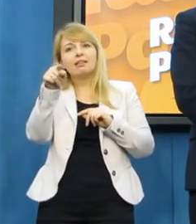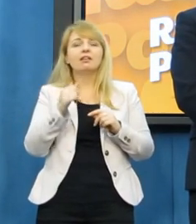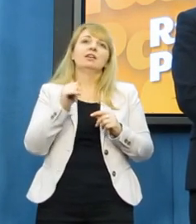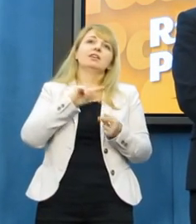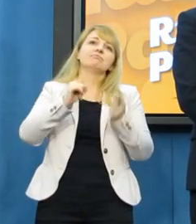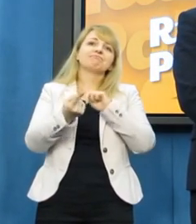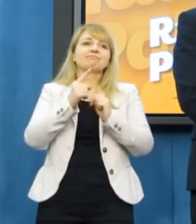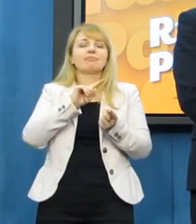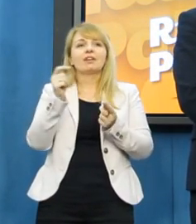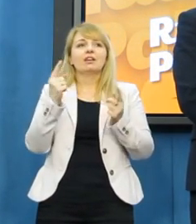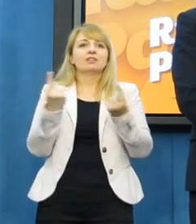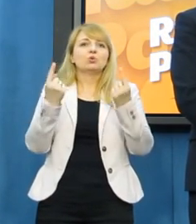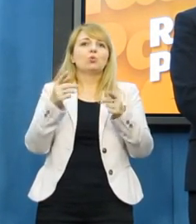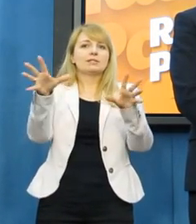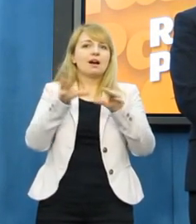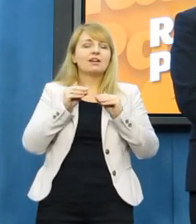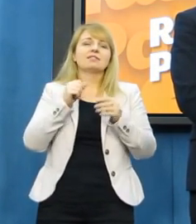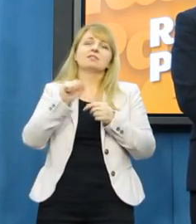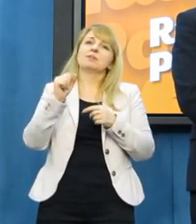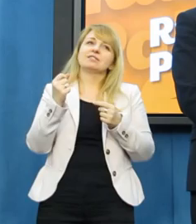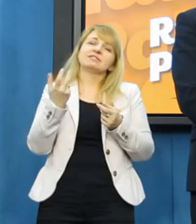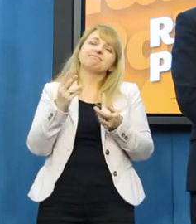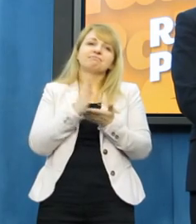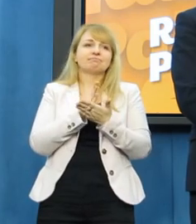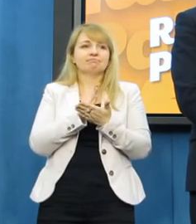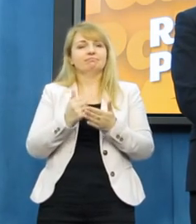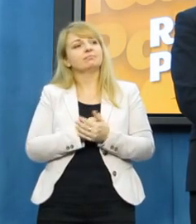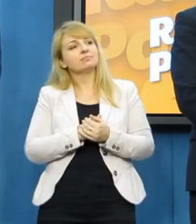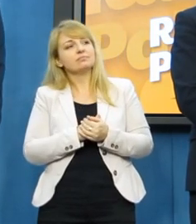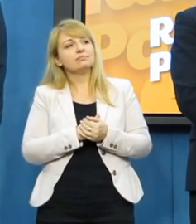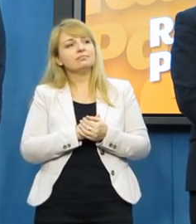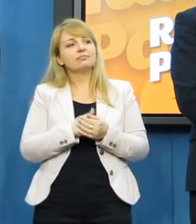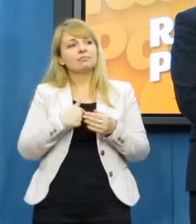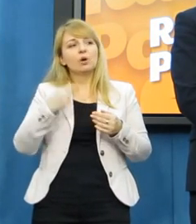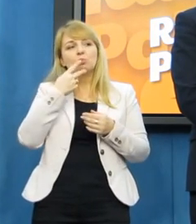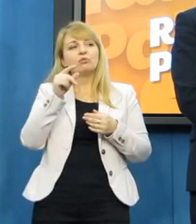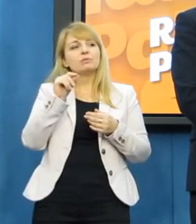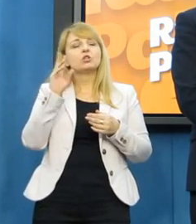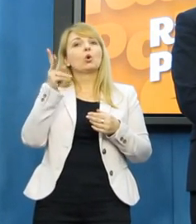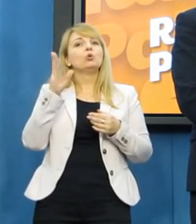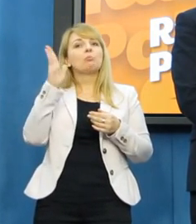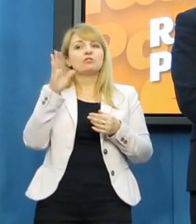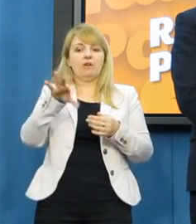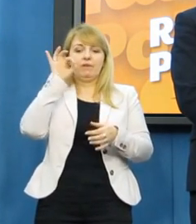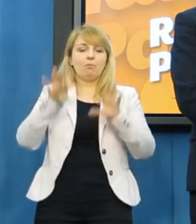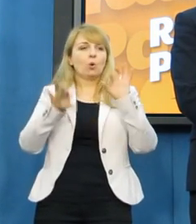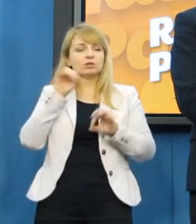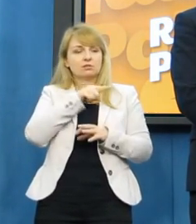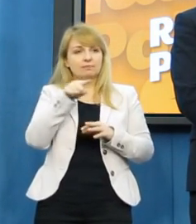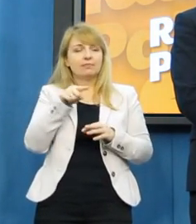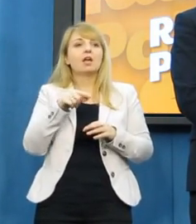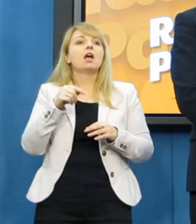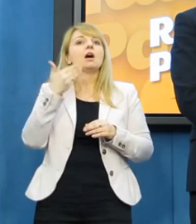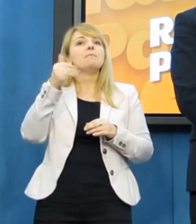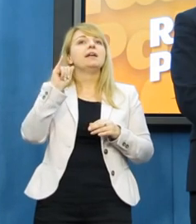jeszcze napisana historia naszej relacji. A propos tego elektoratu różnego, o którym Pan wspominał, Leszek wielokrotnie Miller